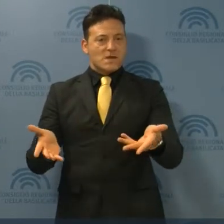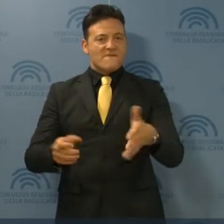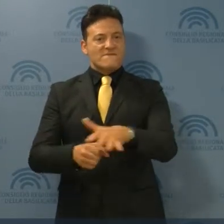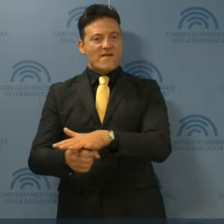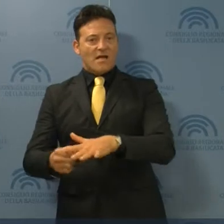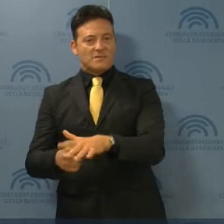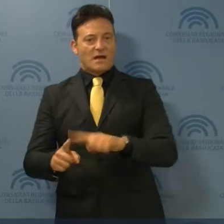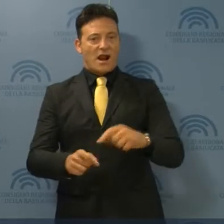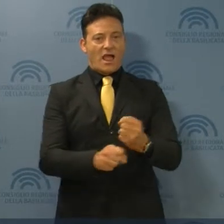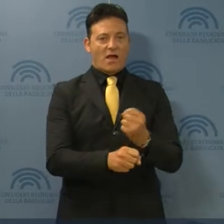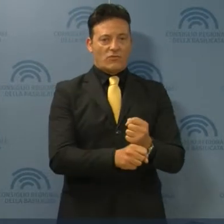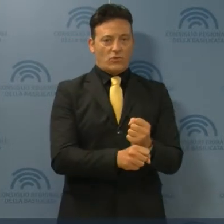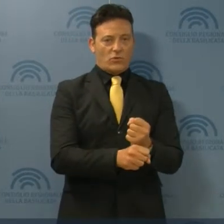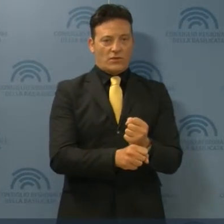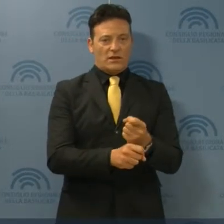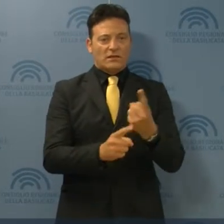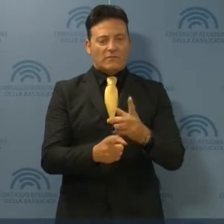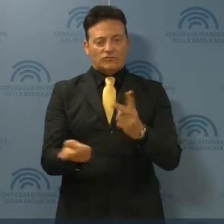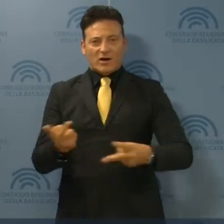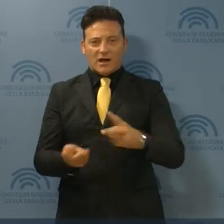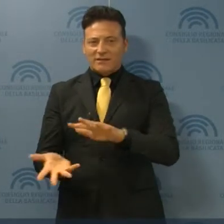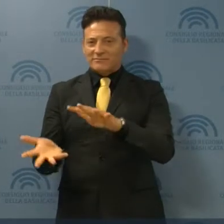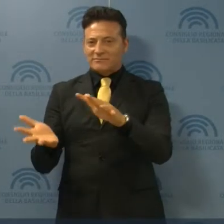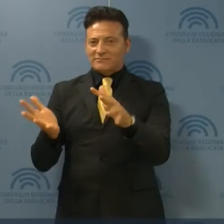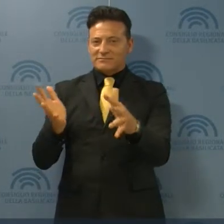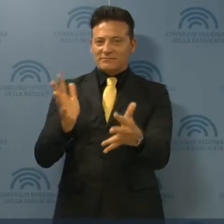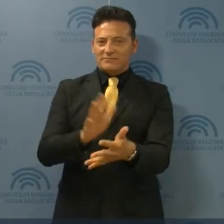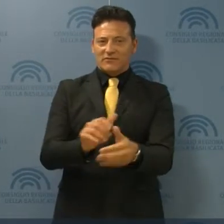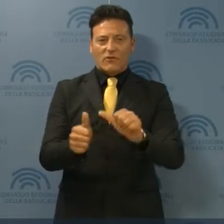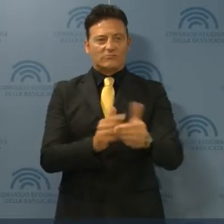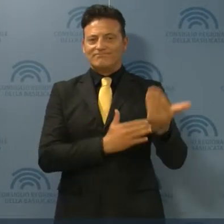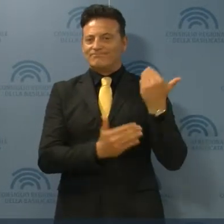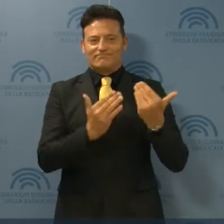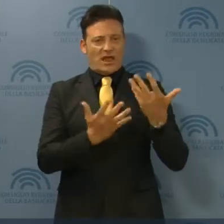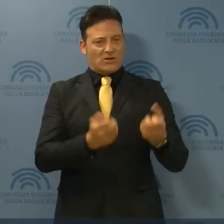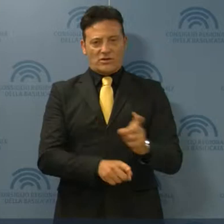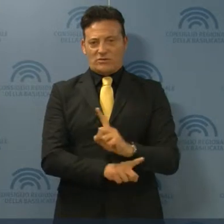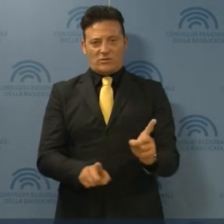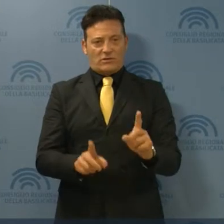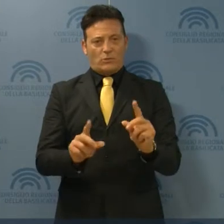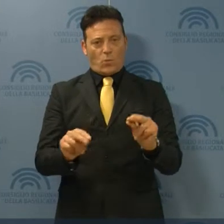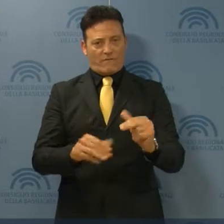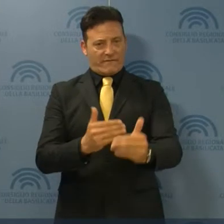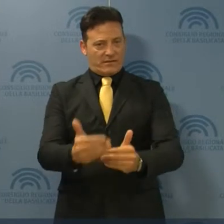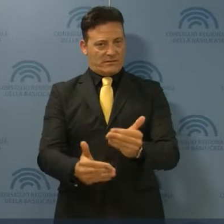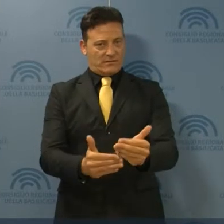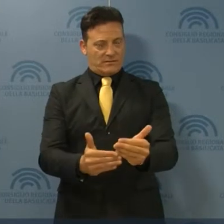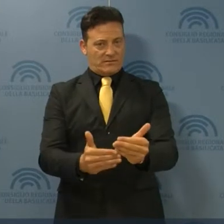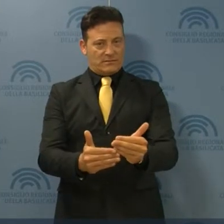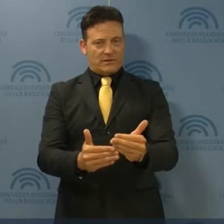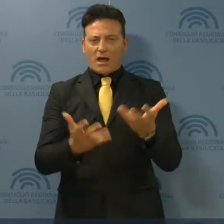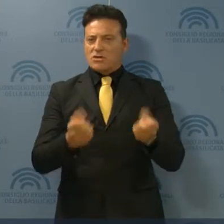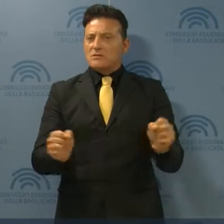famiglie e il lavoro ed invertire la tendenza recessiva che stiamo attraversando. Resta